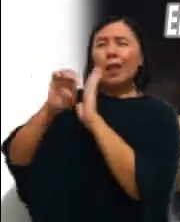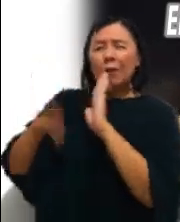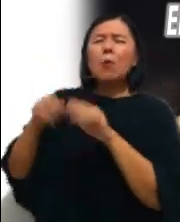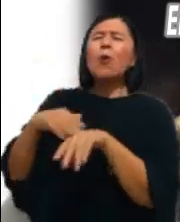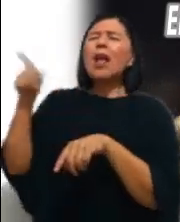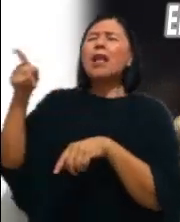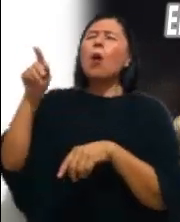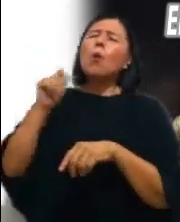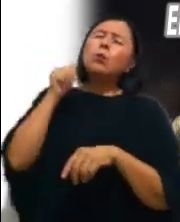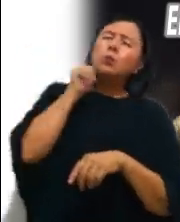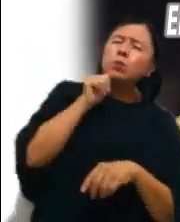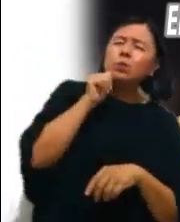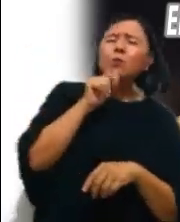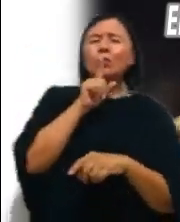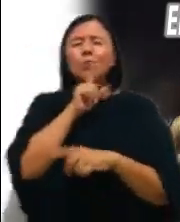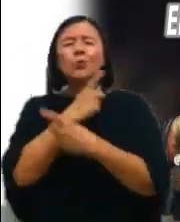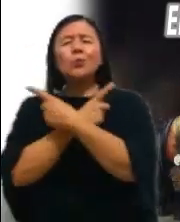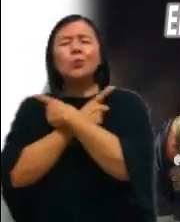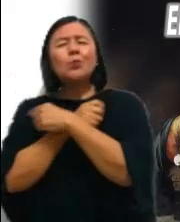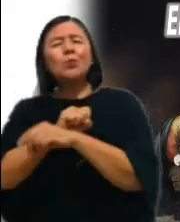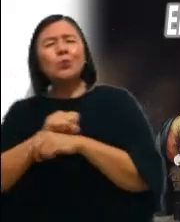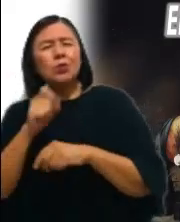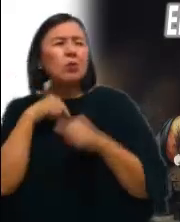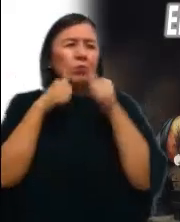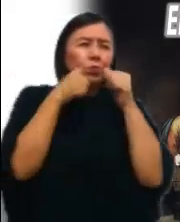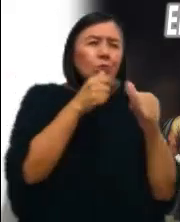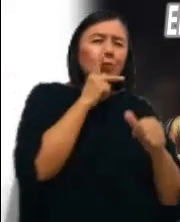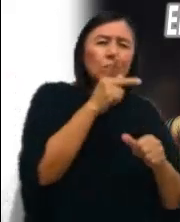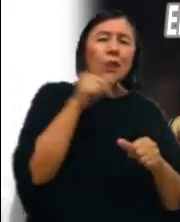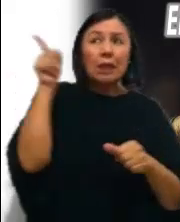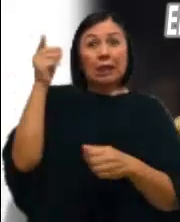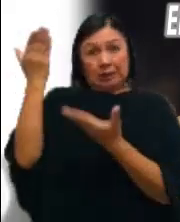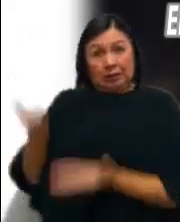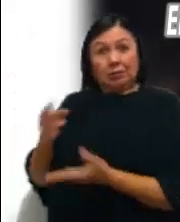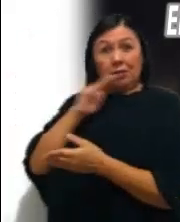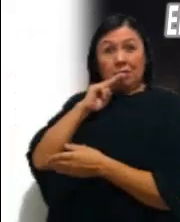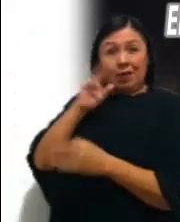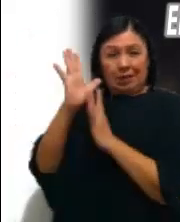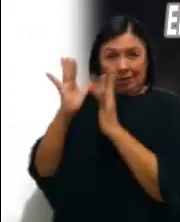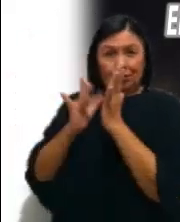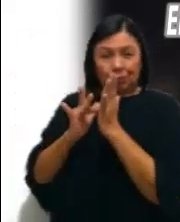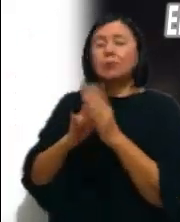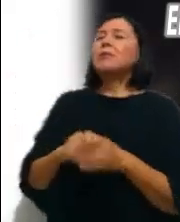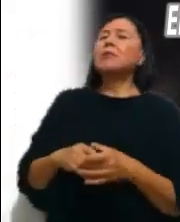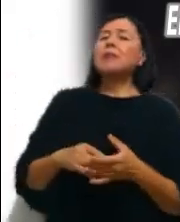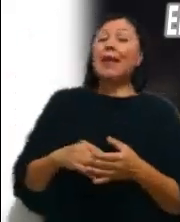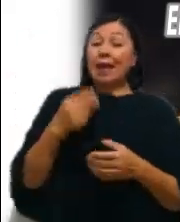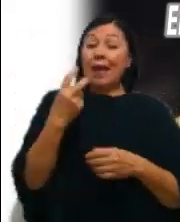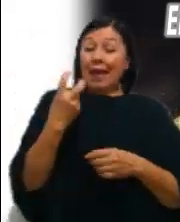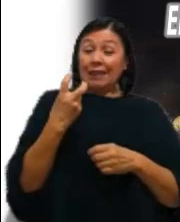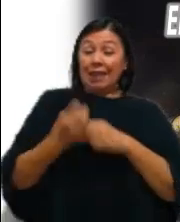la que escucha la palabra, la madre de Jesús ¿Qué me deja el año que termina?